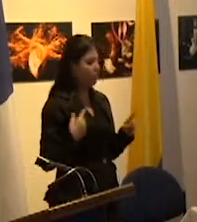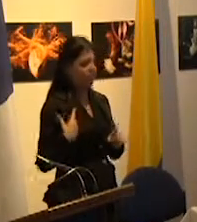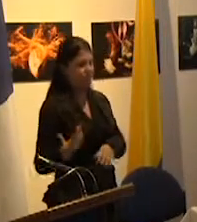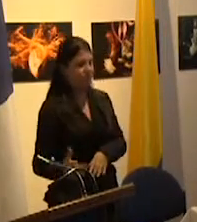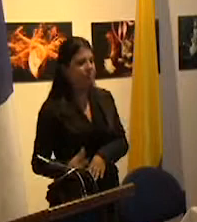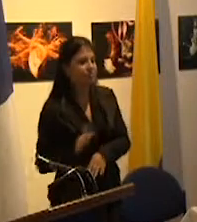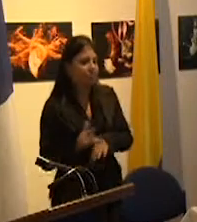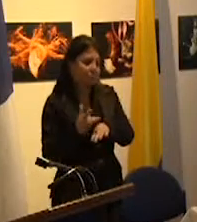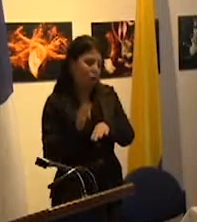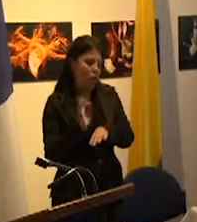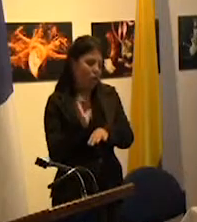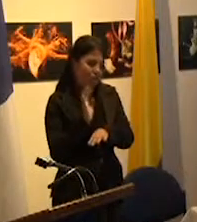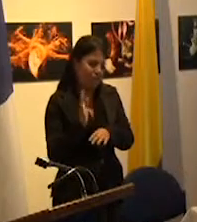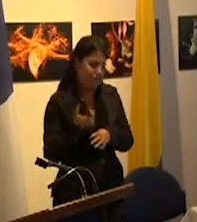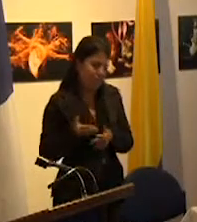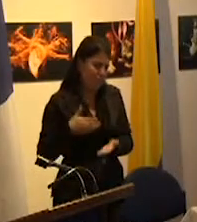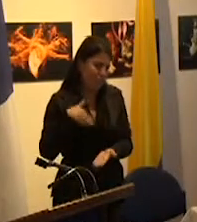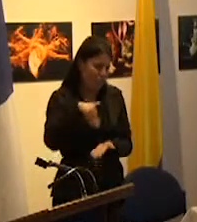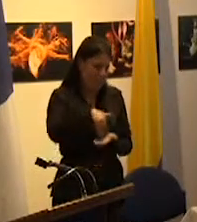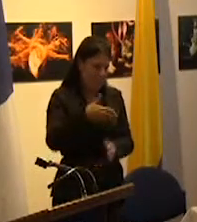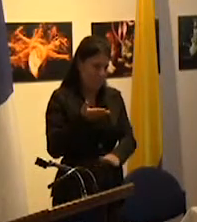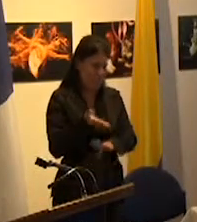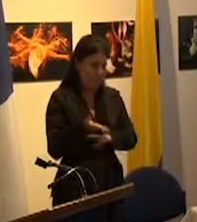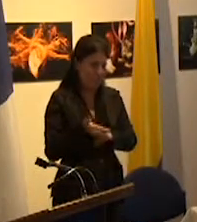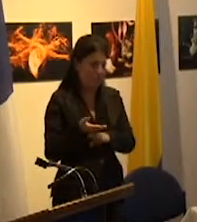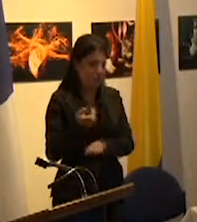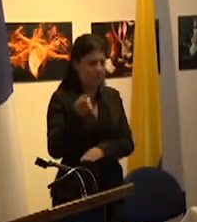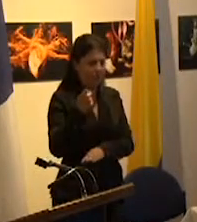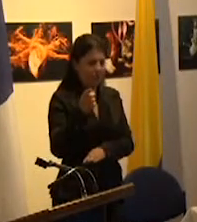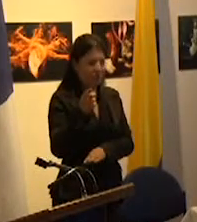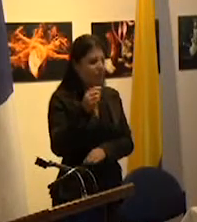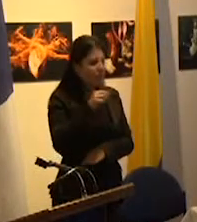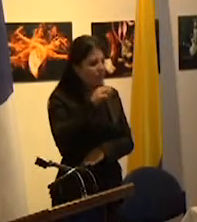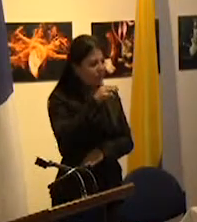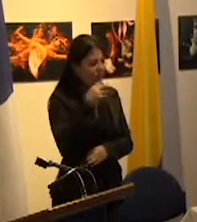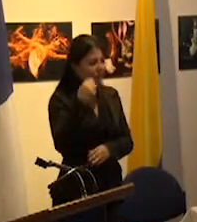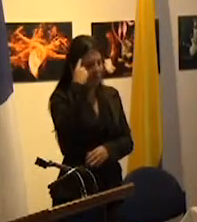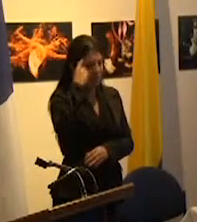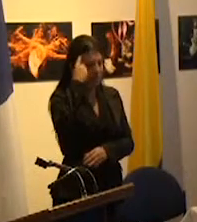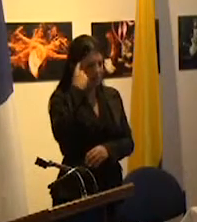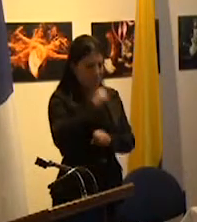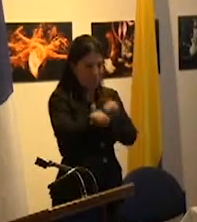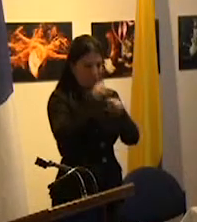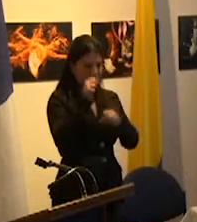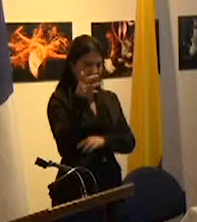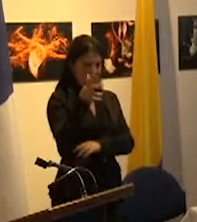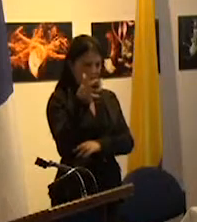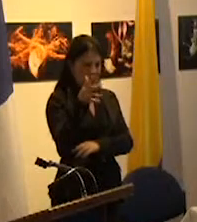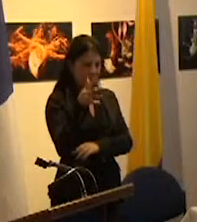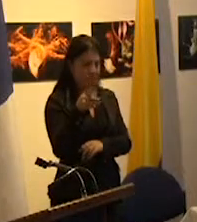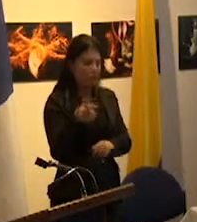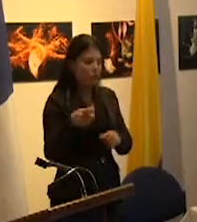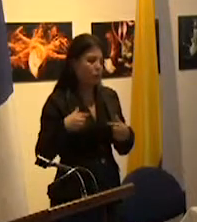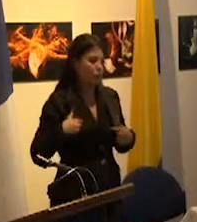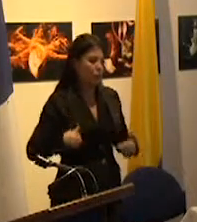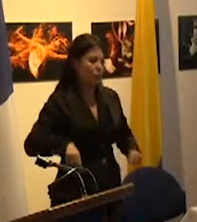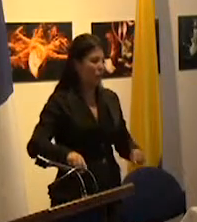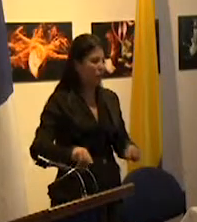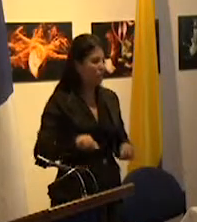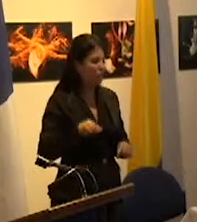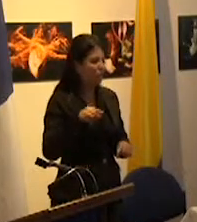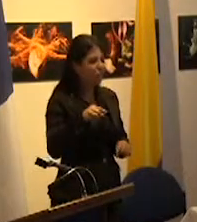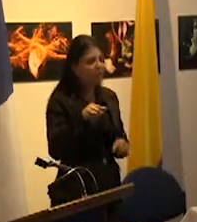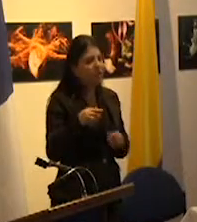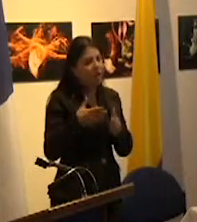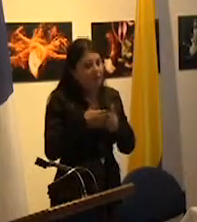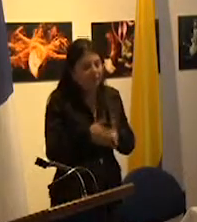que promovía o proponía Serge en la conferencia de la mañana no es una cuestión que está